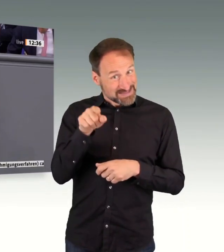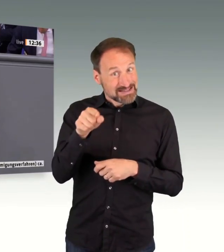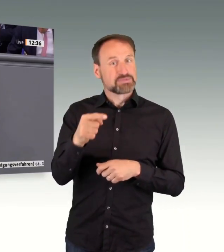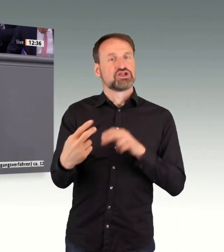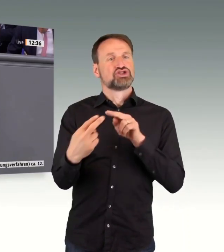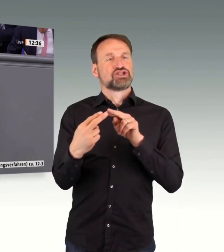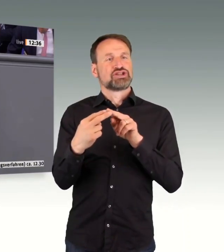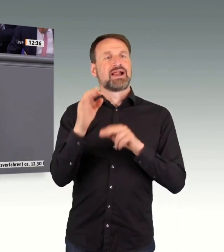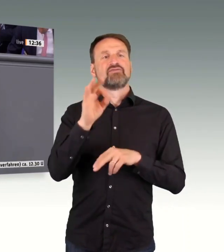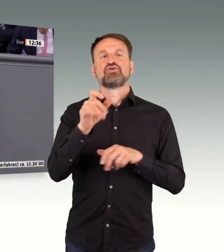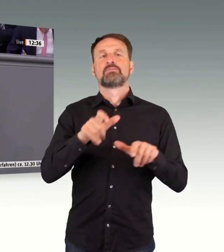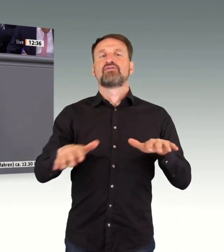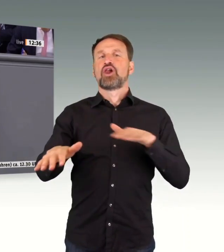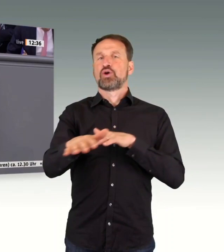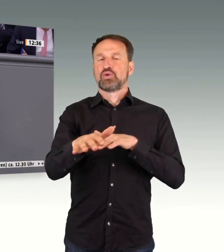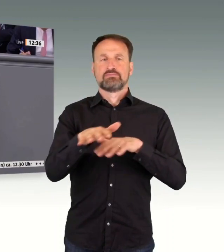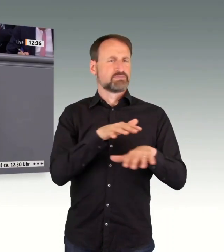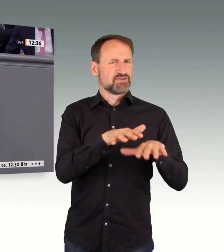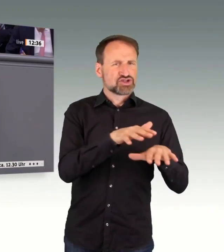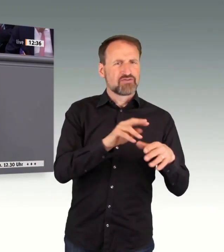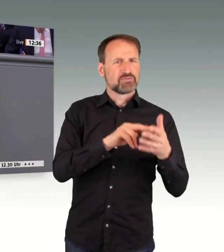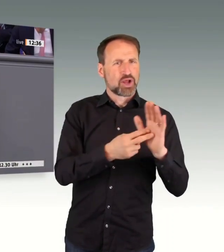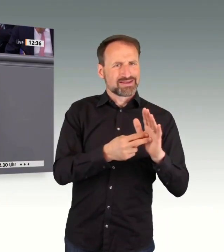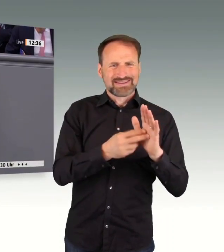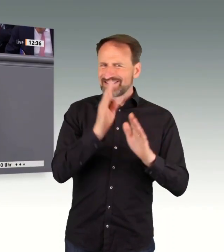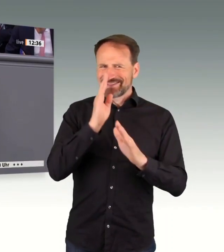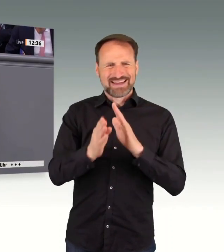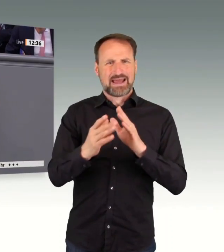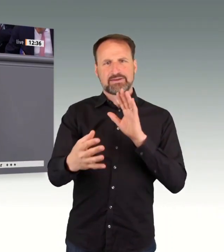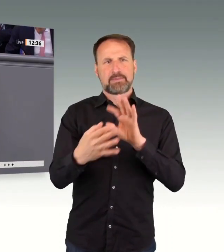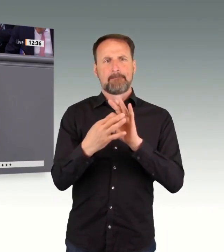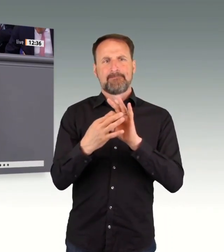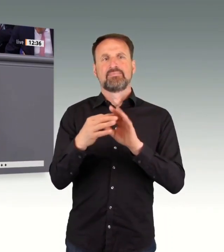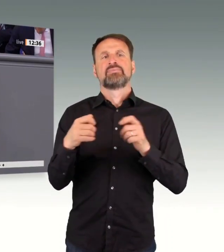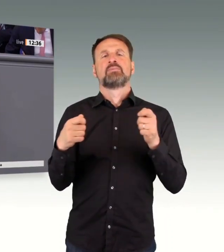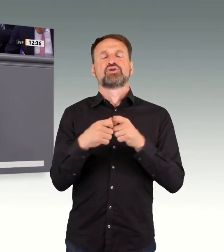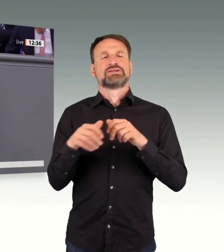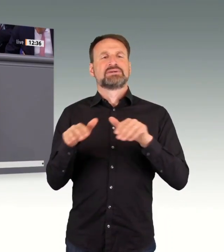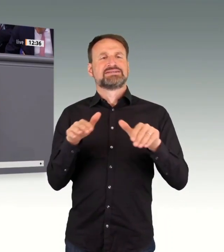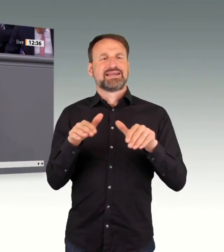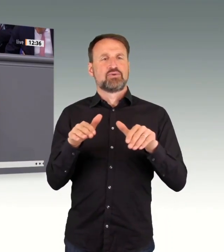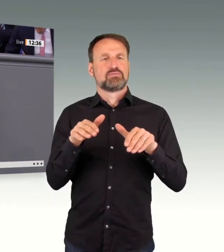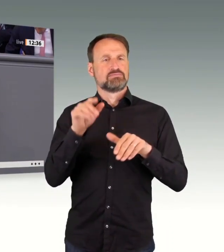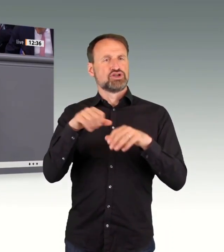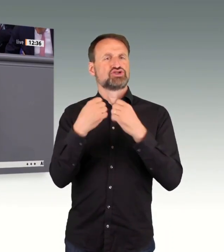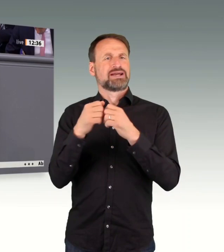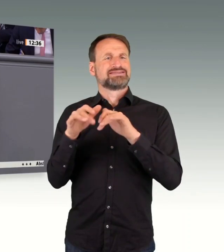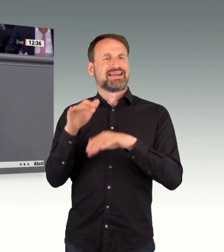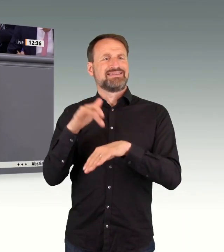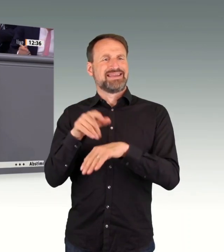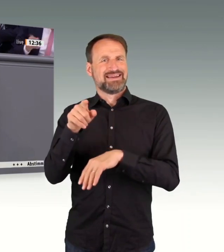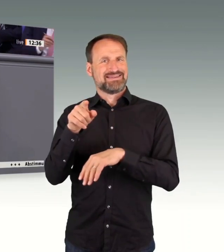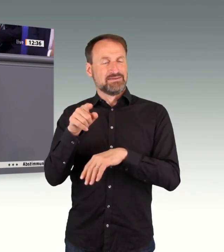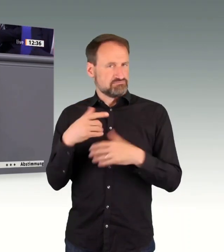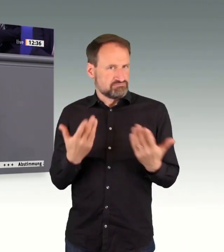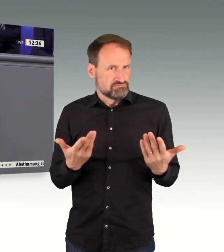Für den Herbst sind, wie Sie alle wissen, weitere Maßnahmenpakete geplant, um die Planung, Verfahren, Genehmigungen in